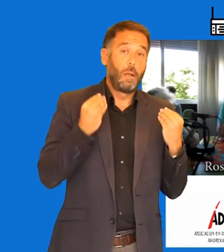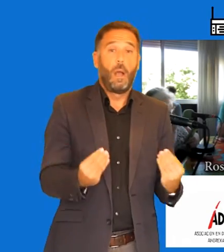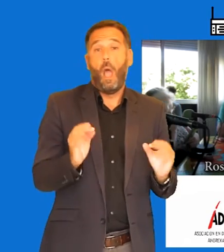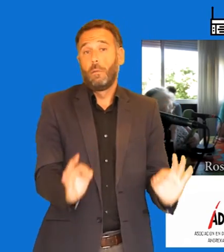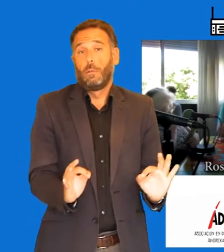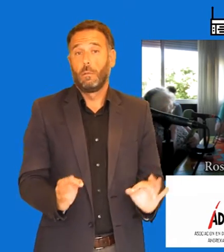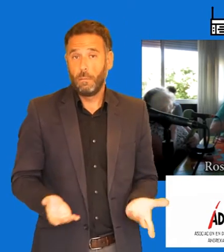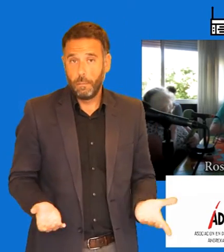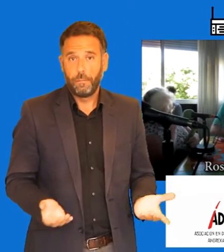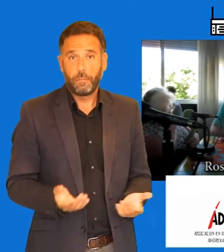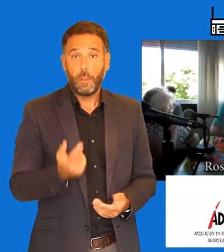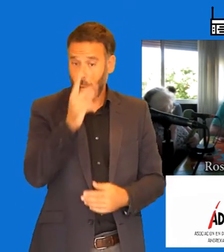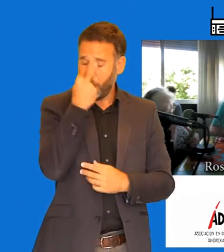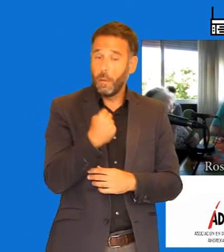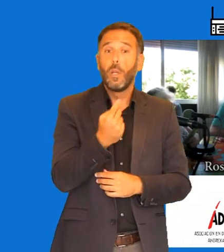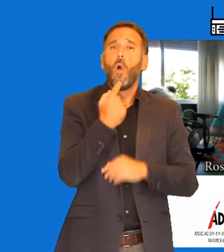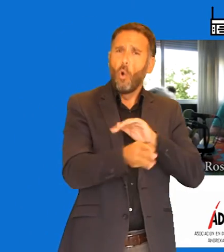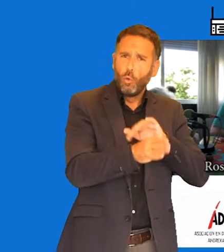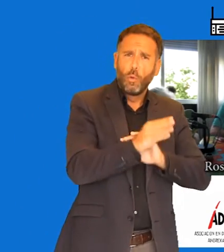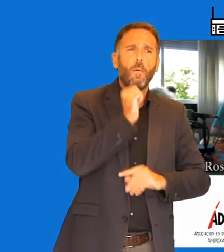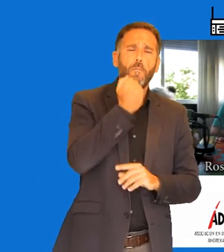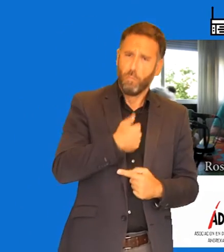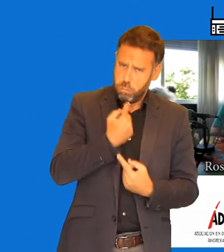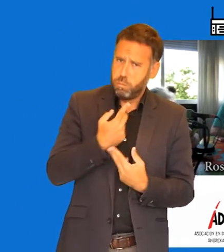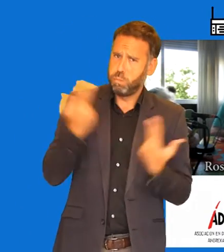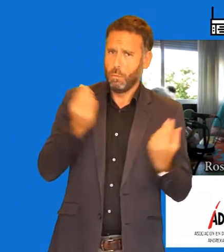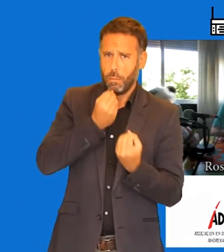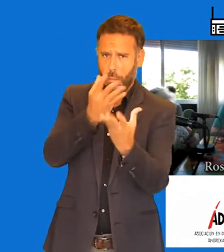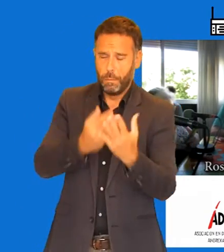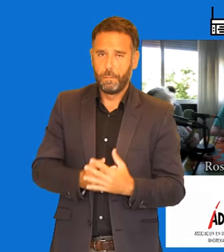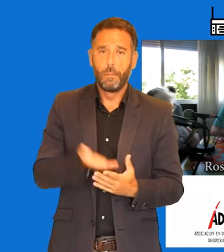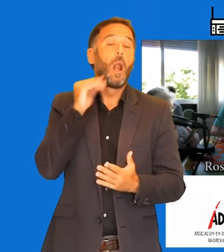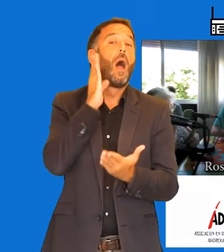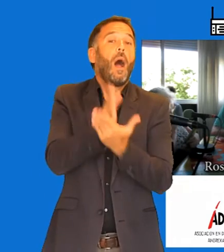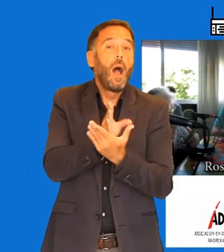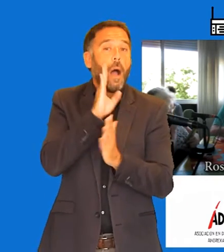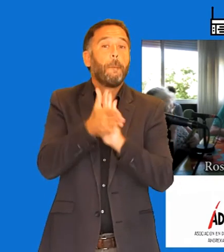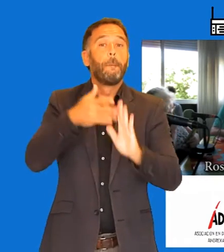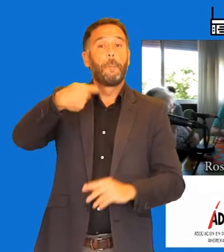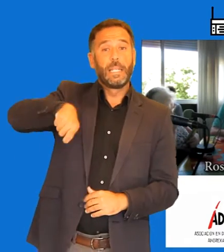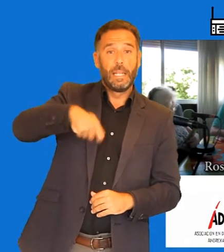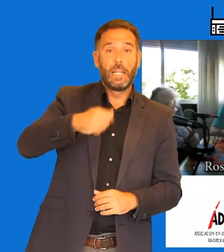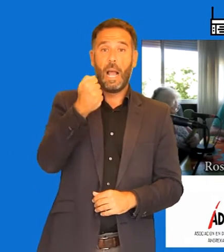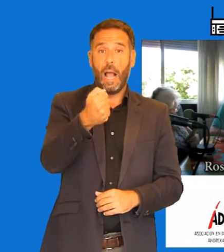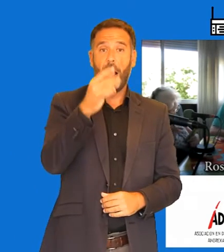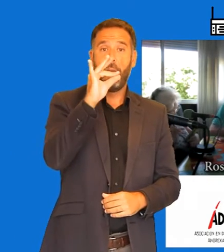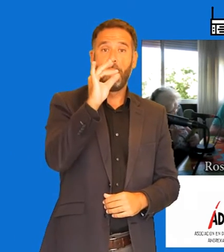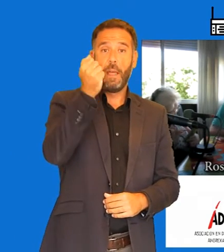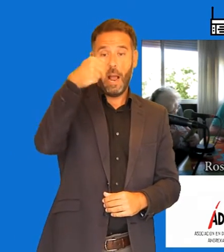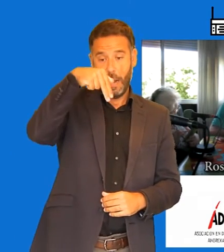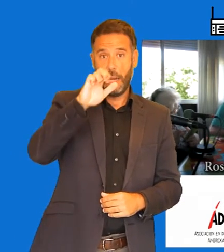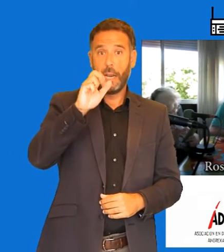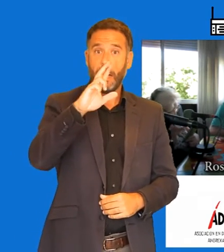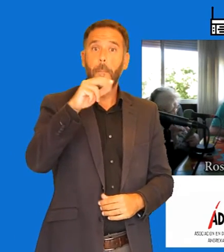pasando, aquí lo seguiremos diciendo. Estábamos hablando con Rosa Zan, presidenta de Adaner Málaga, de